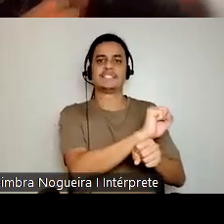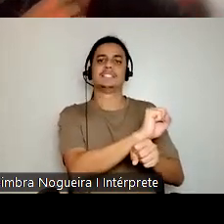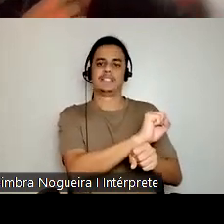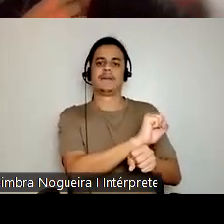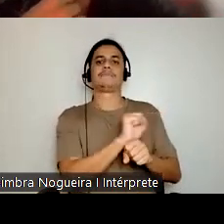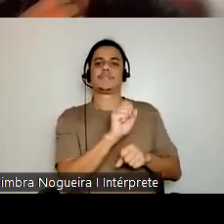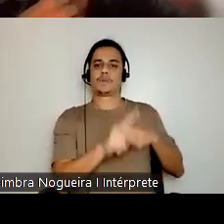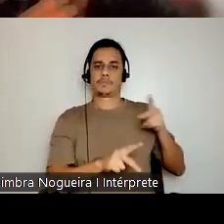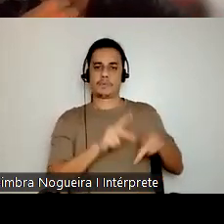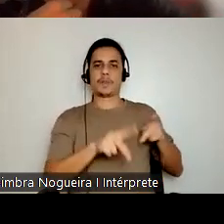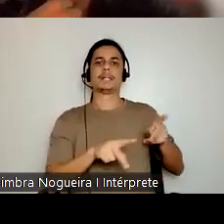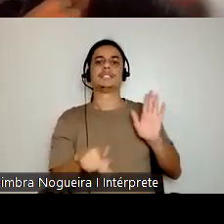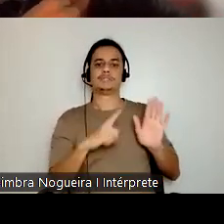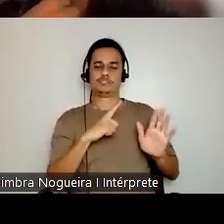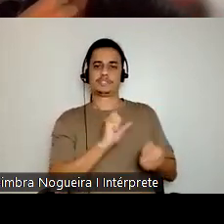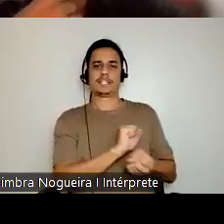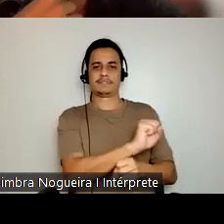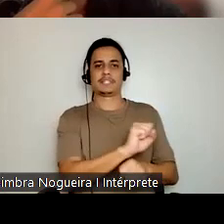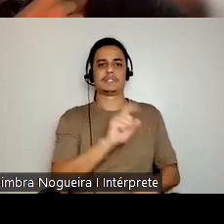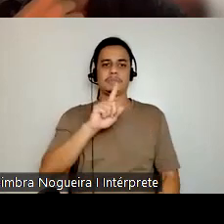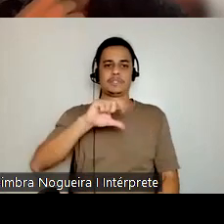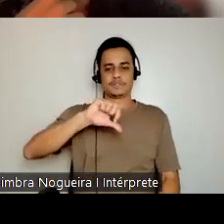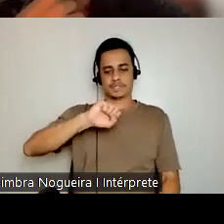escravizada em 1888